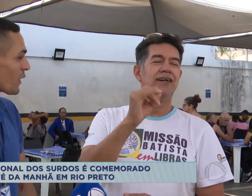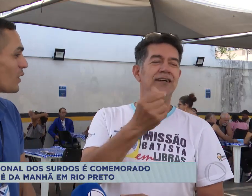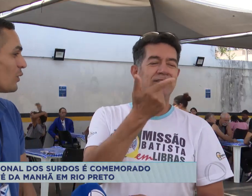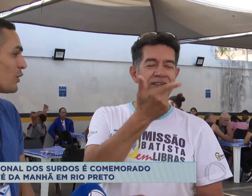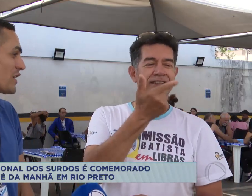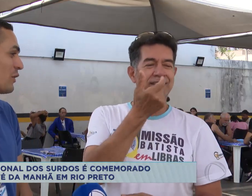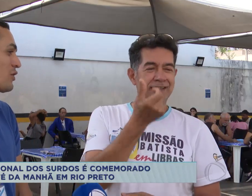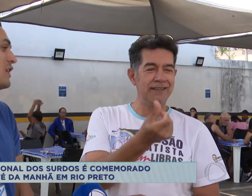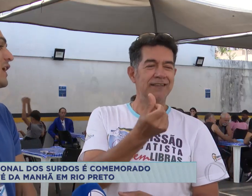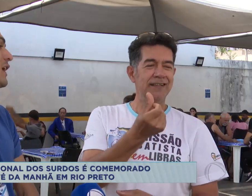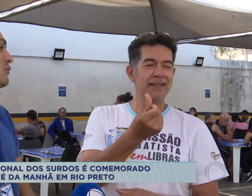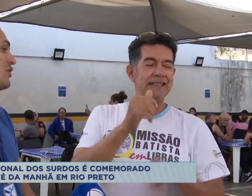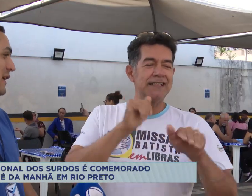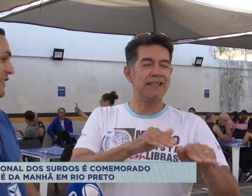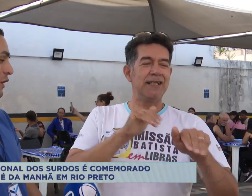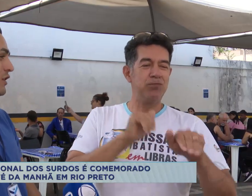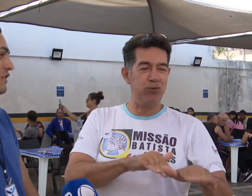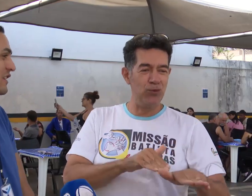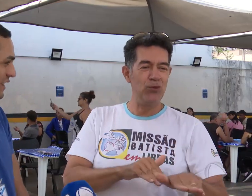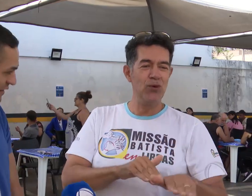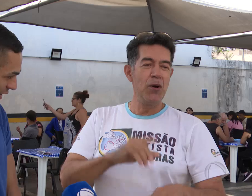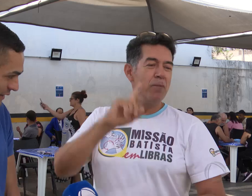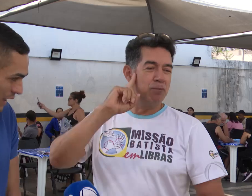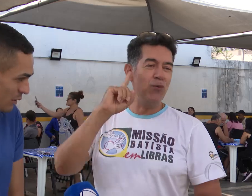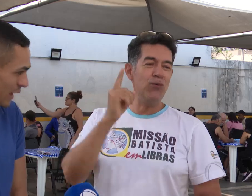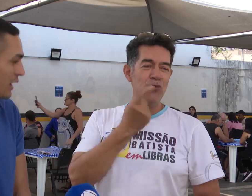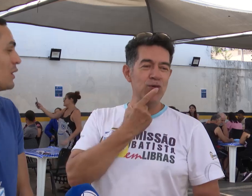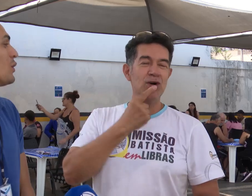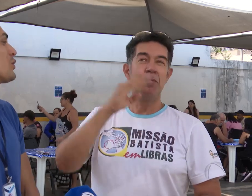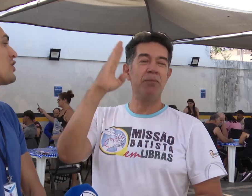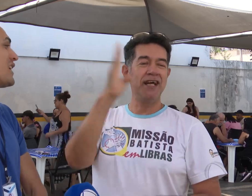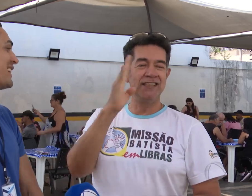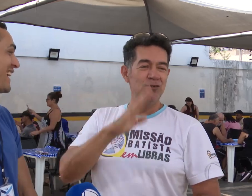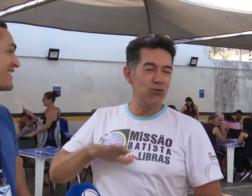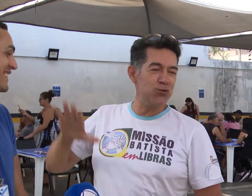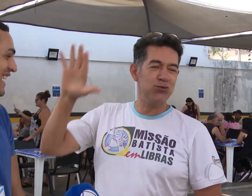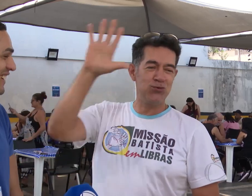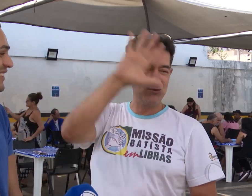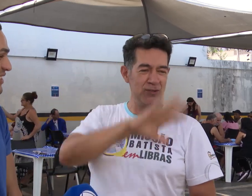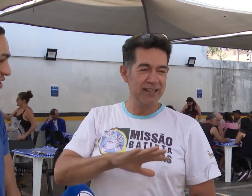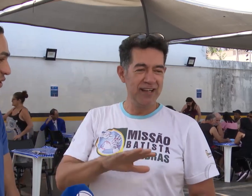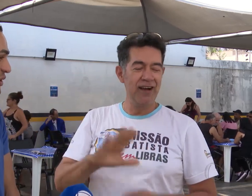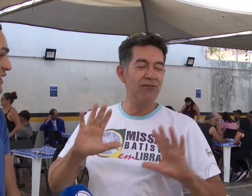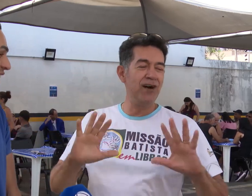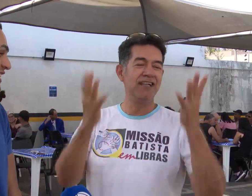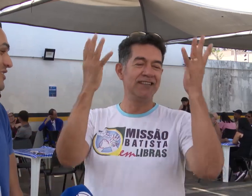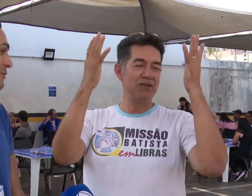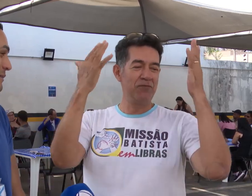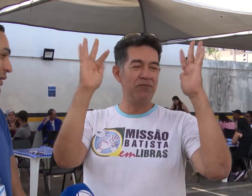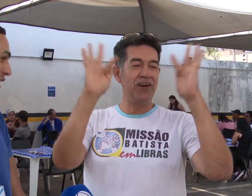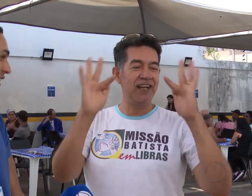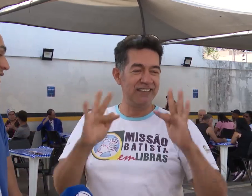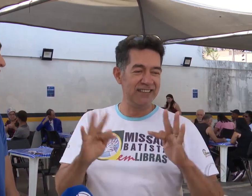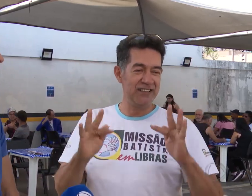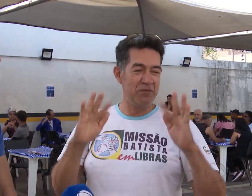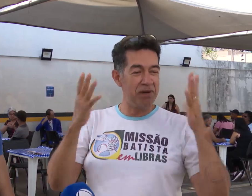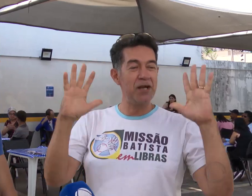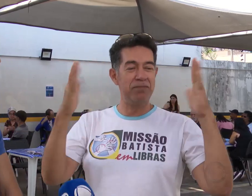Hoje é um dia muito especial, dia 26 de setembro, o dia nacional dos surdos. A gente comemora, estamos muito